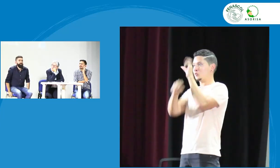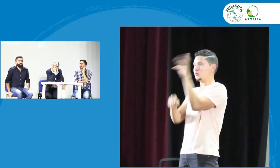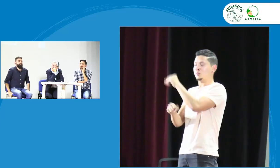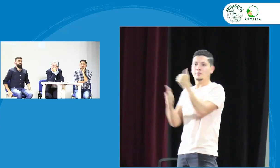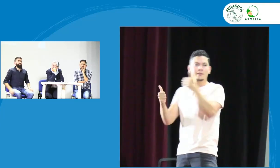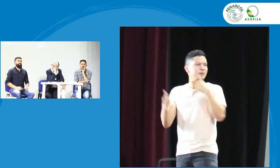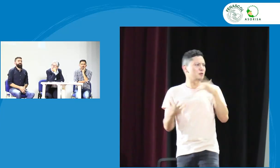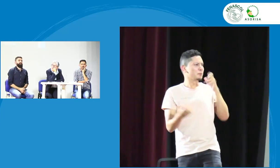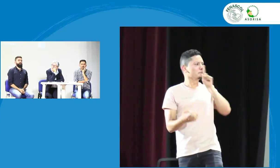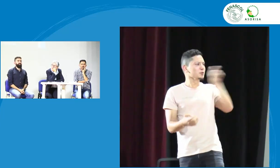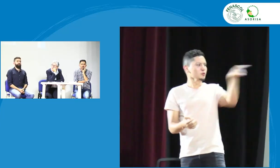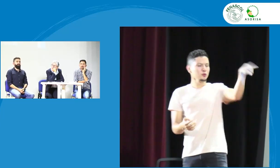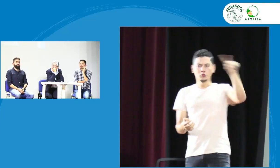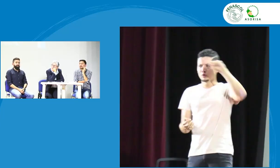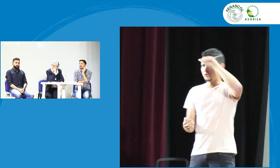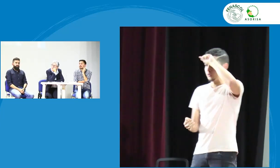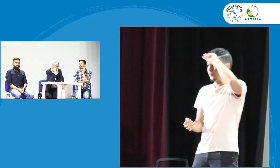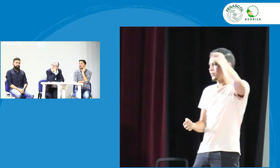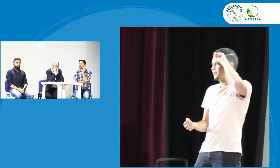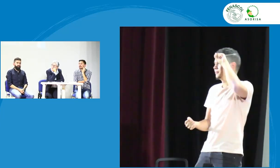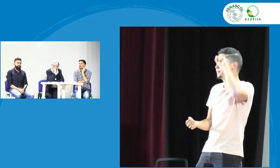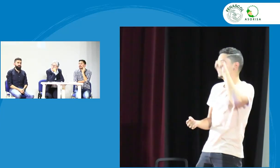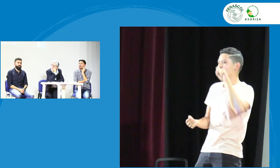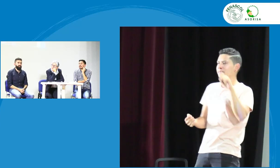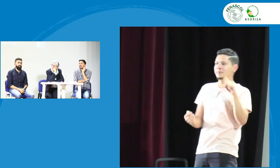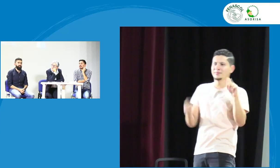noches para todos quiero preguntarle a Giovanni